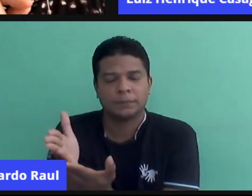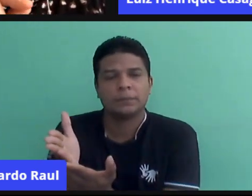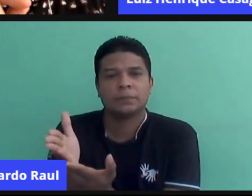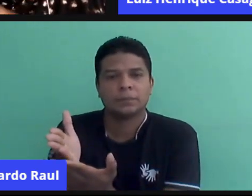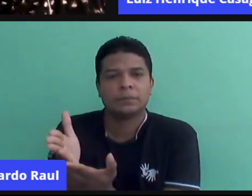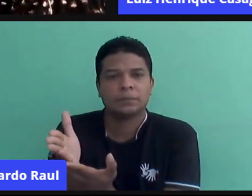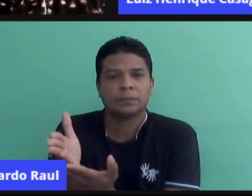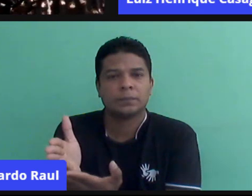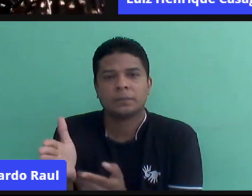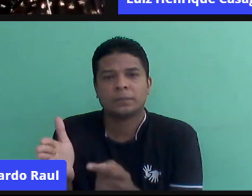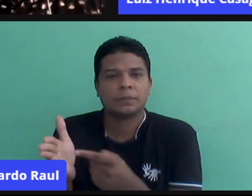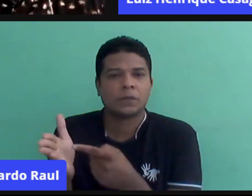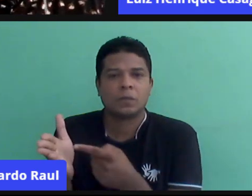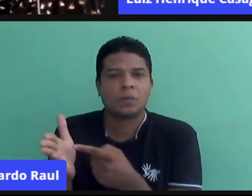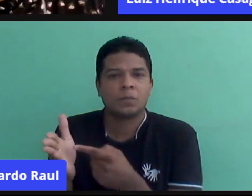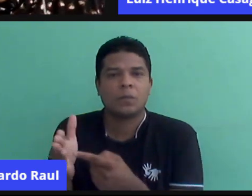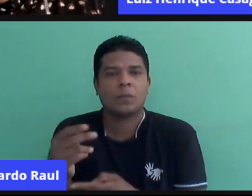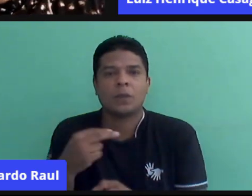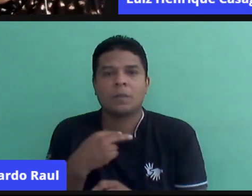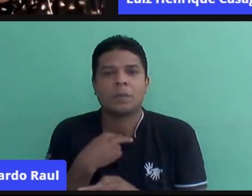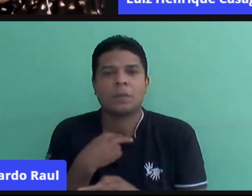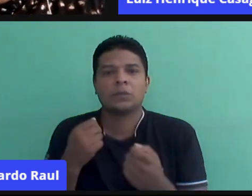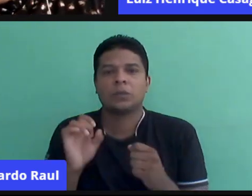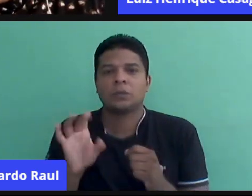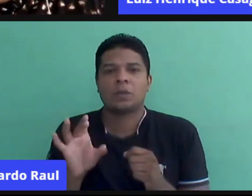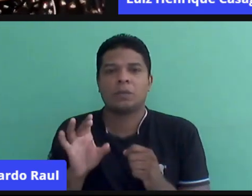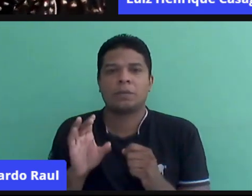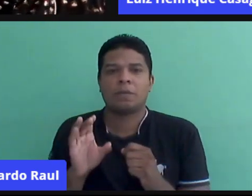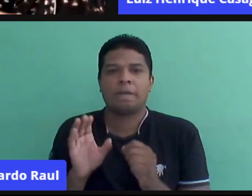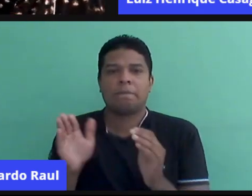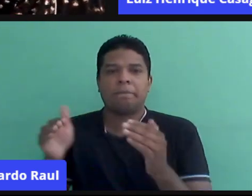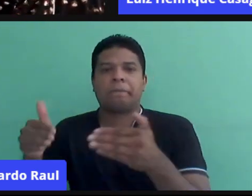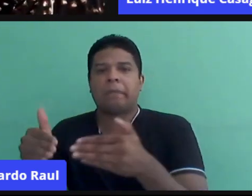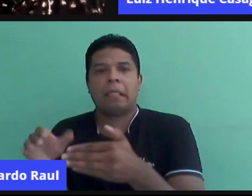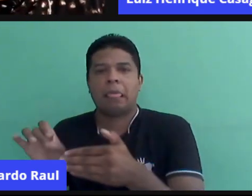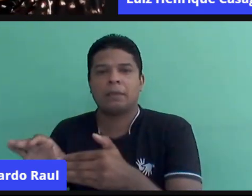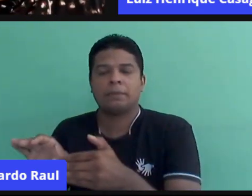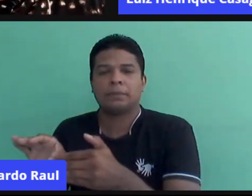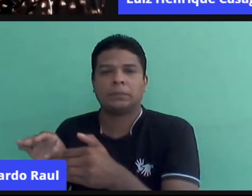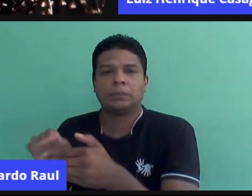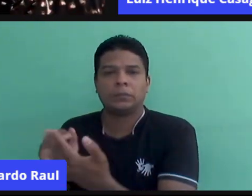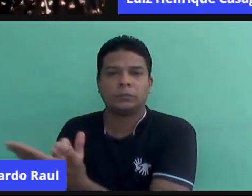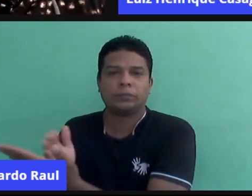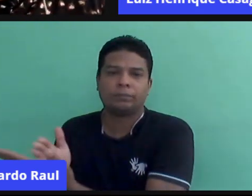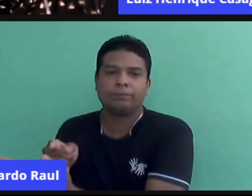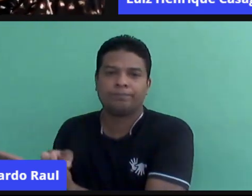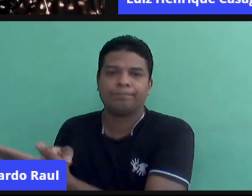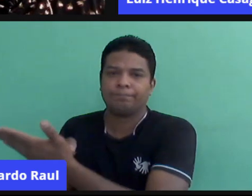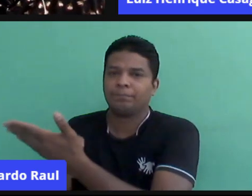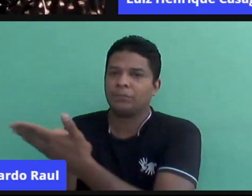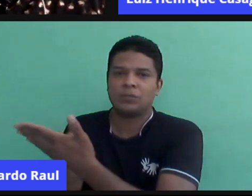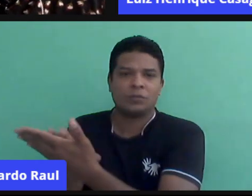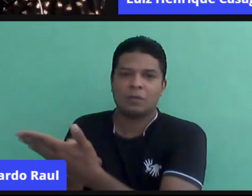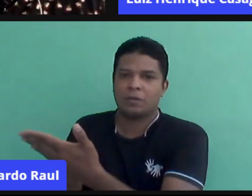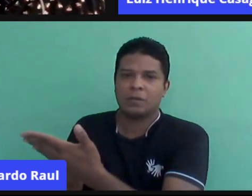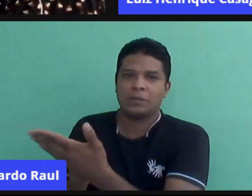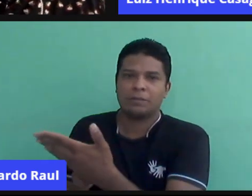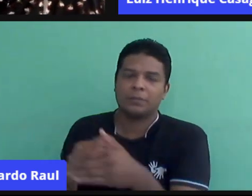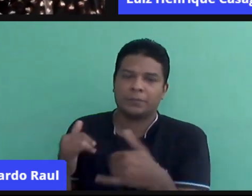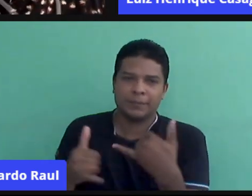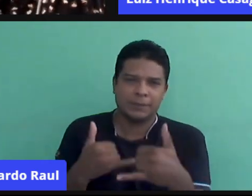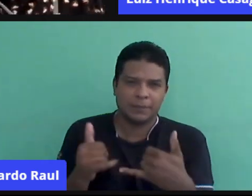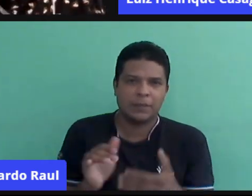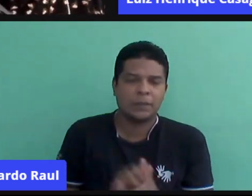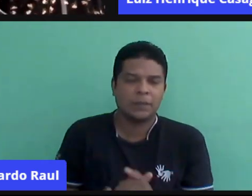de partida, mas eu não posso e não devo ficar, né? Restringir o meu trabalho ao caderno. Então, às eu brinco,